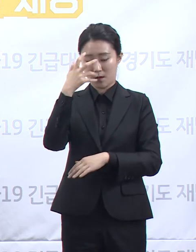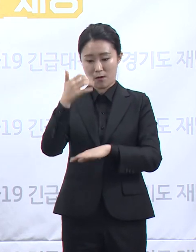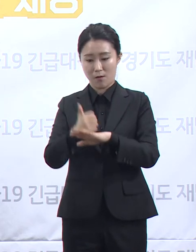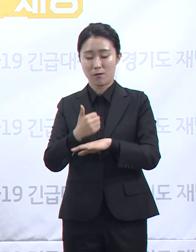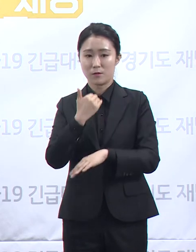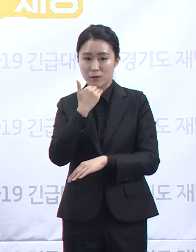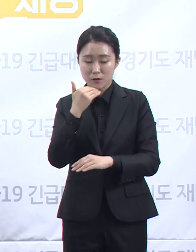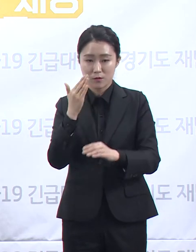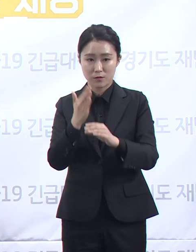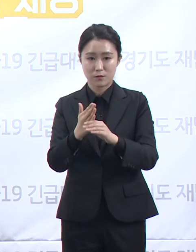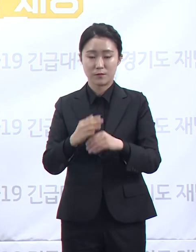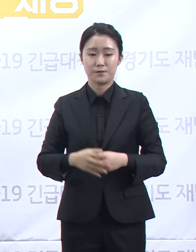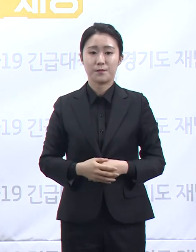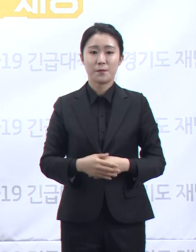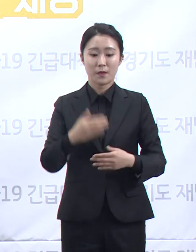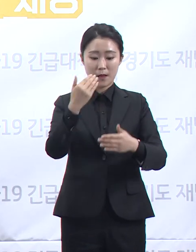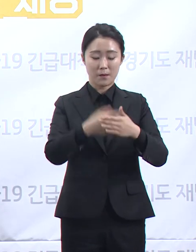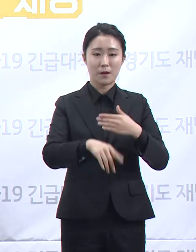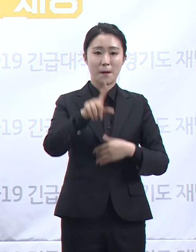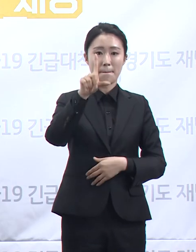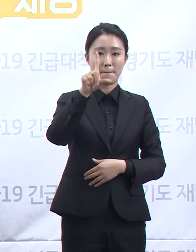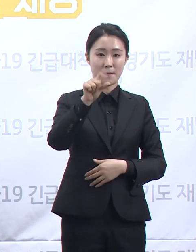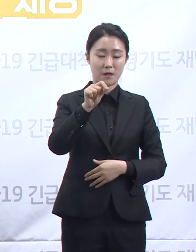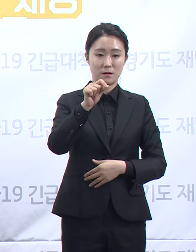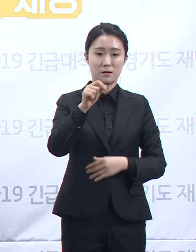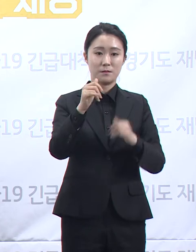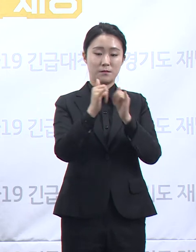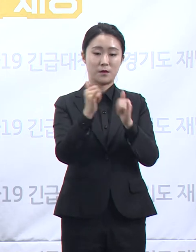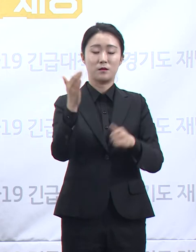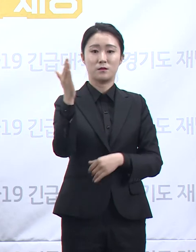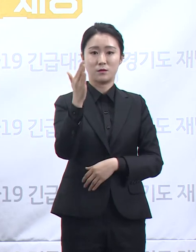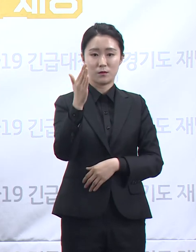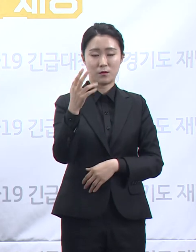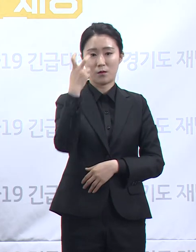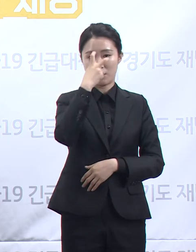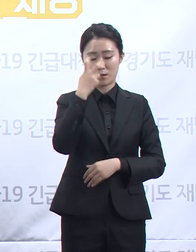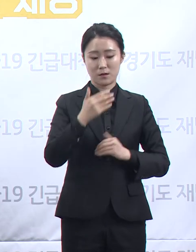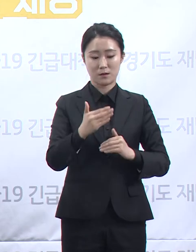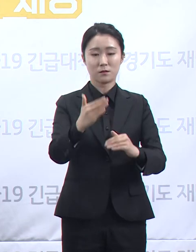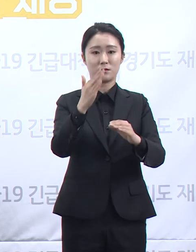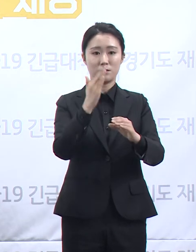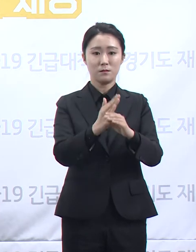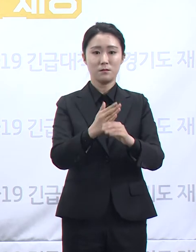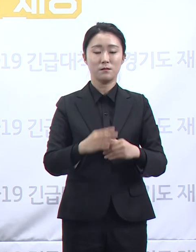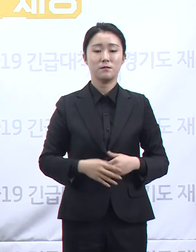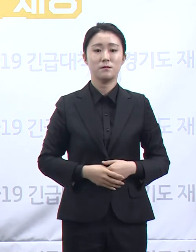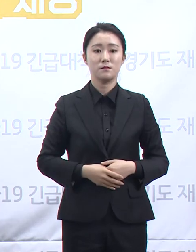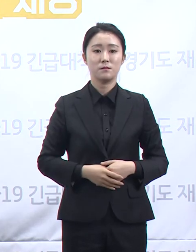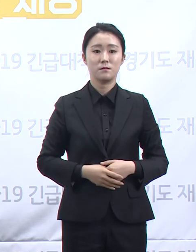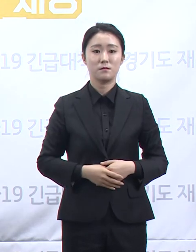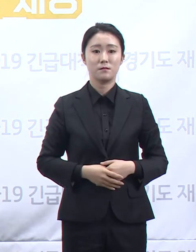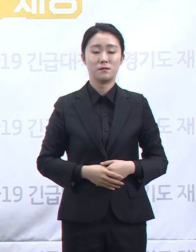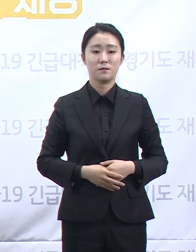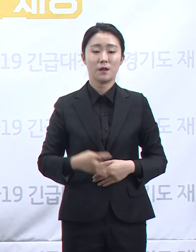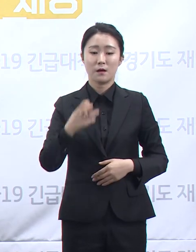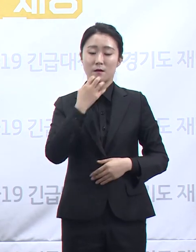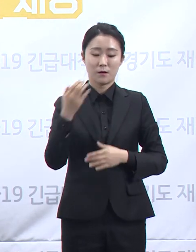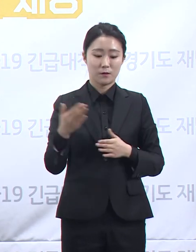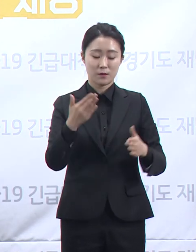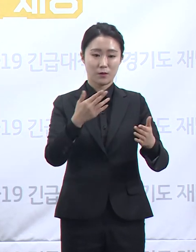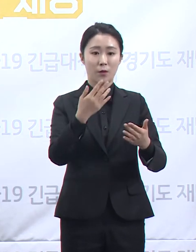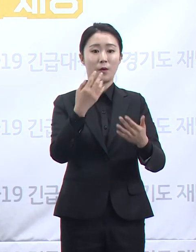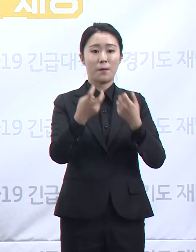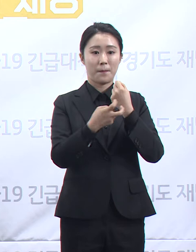766명에 대해서도 검사를 받을 수 있도록 추진 중입니다. 다음은 경기도 병상 운용 현황입니다.